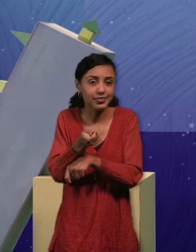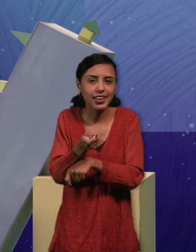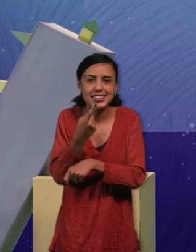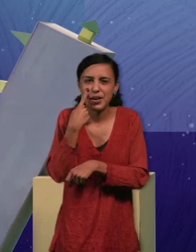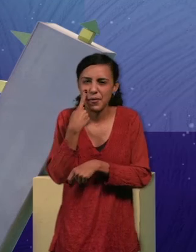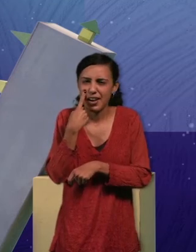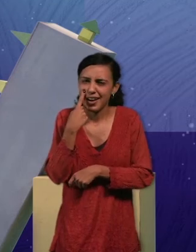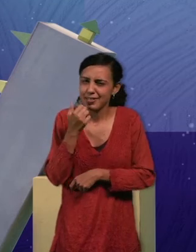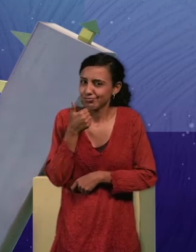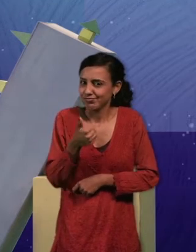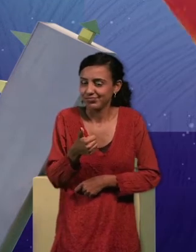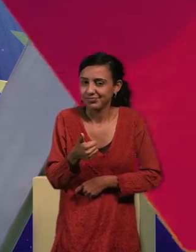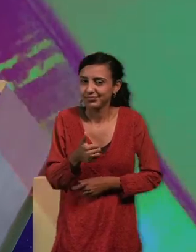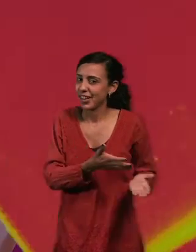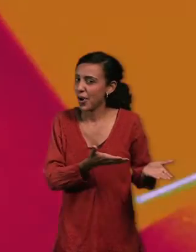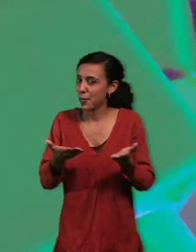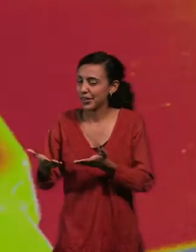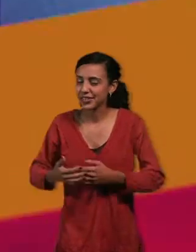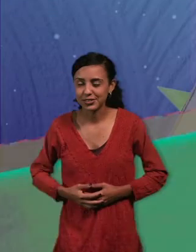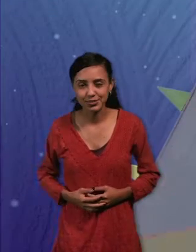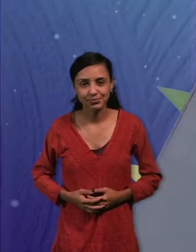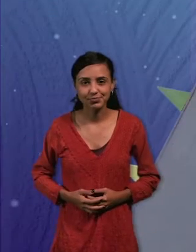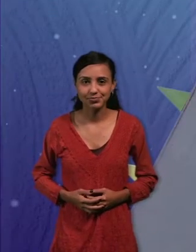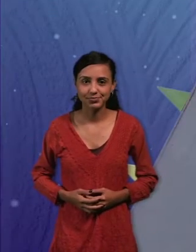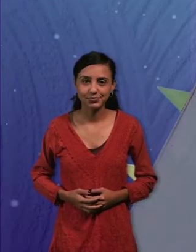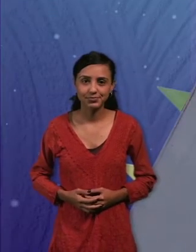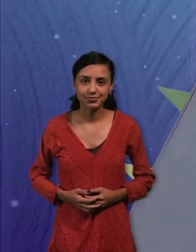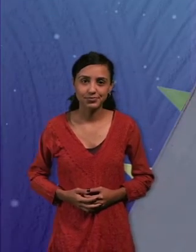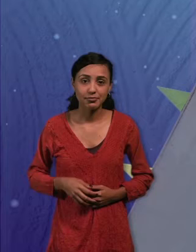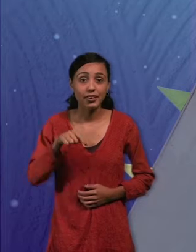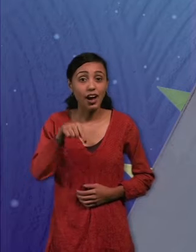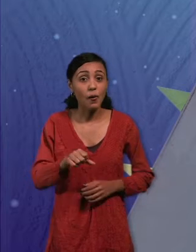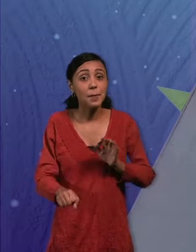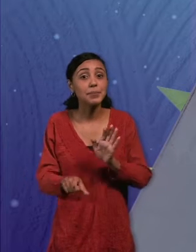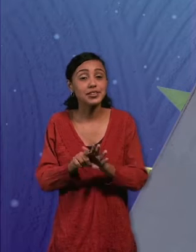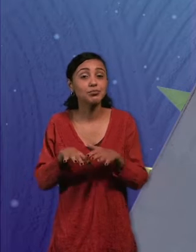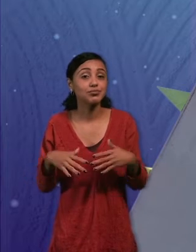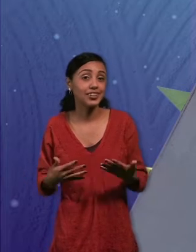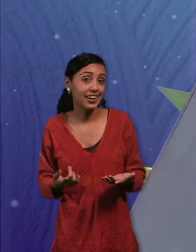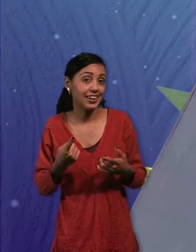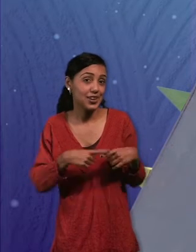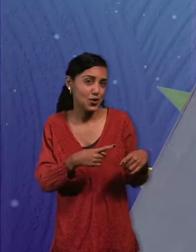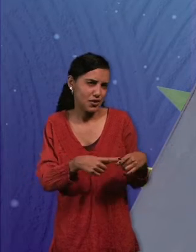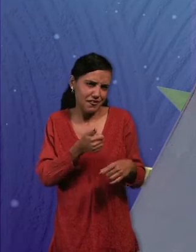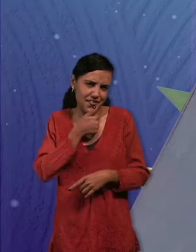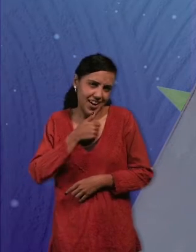más chula. Acompáñanos. Bueno, vamos a comenzar con unos trucos bien simples que nos